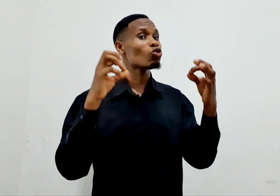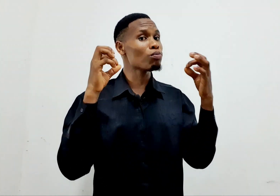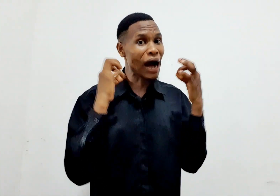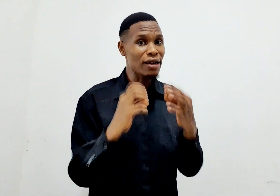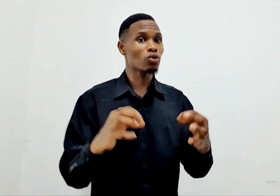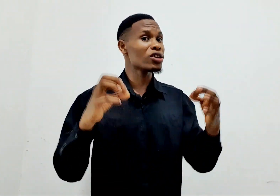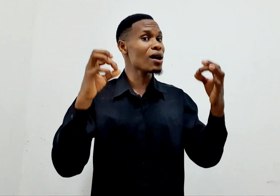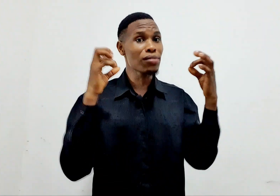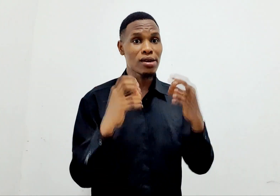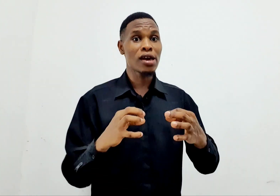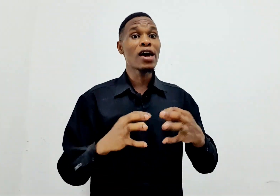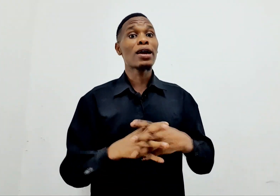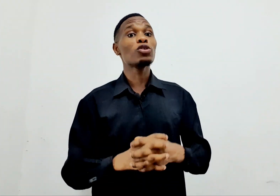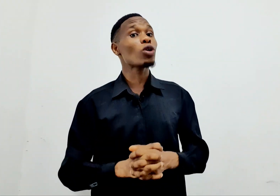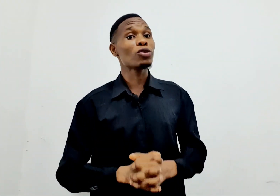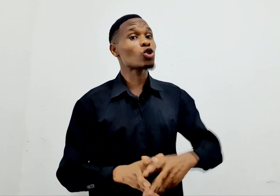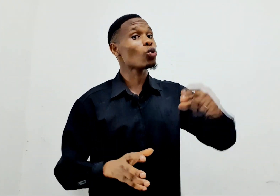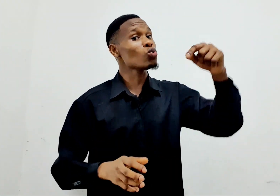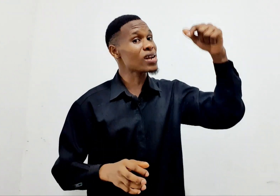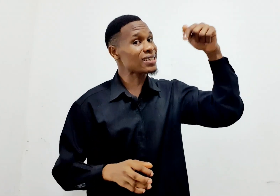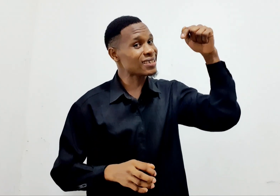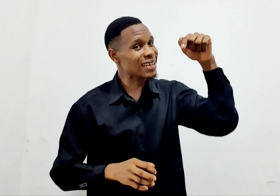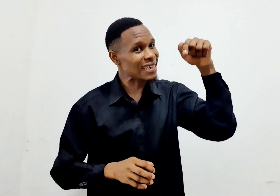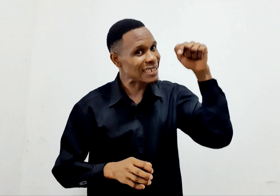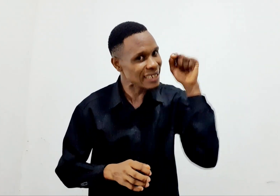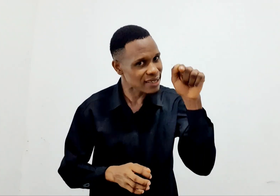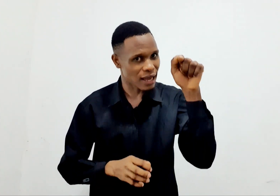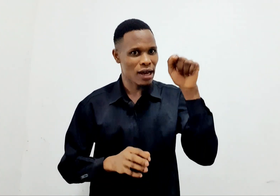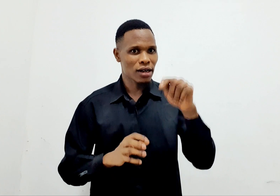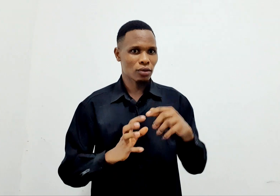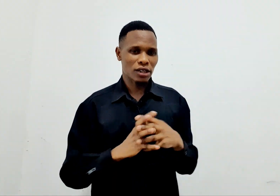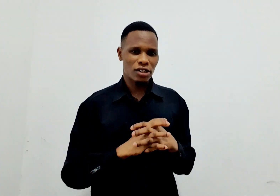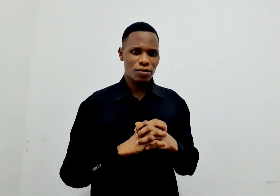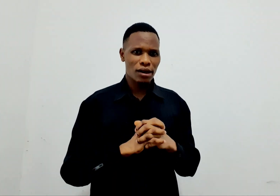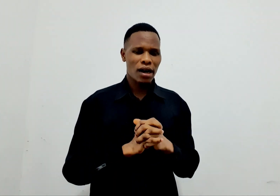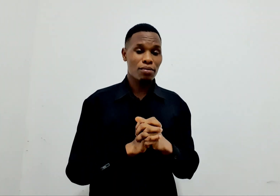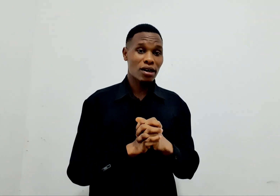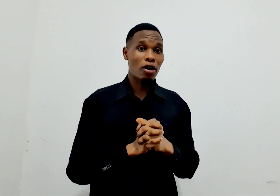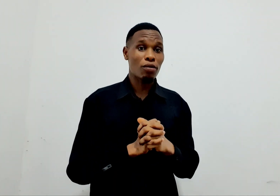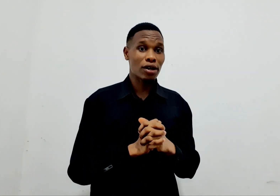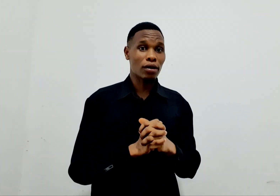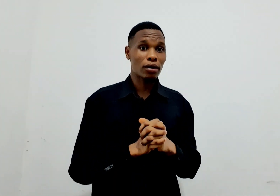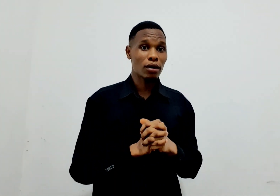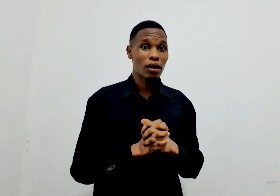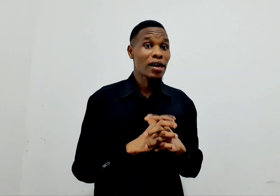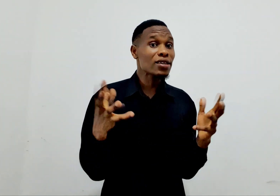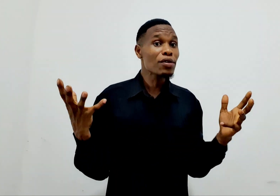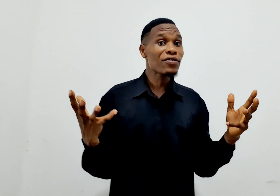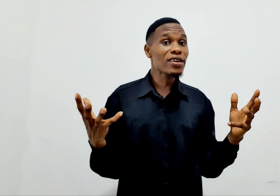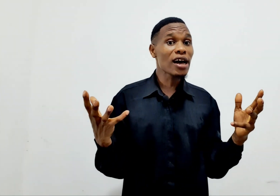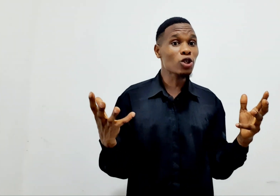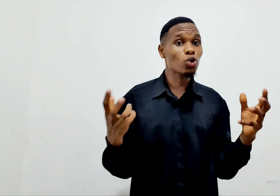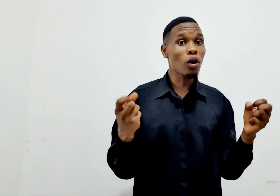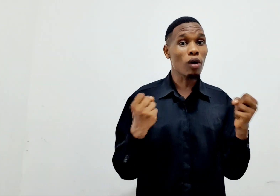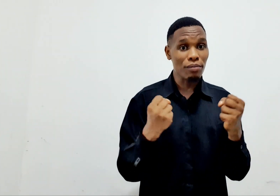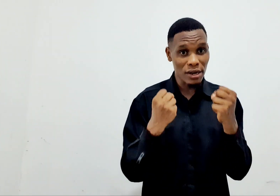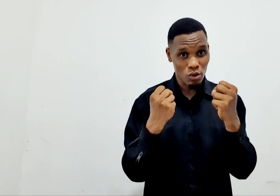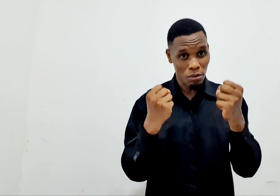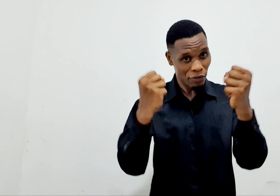Hujikubali. Hujiamini. Na mwishu wa mwishu. Unajiteketeza. Na utajichimbia kabuli lako mwanyoe. Lazi mifiki hatua uwamini kwa mba